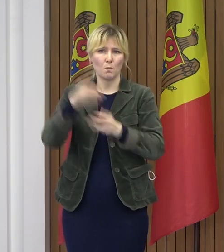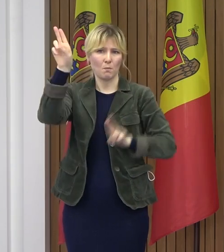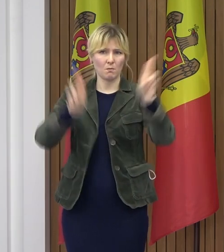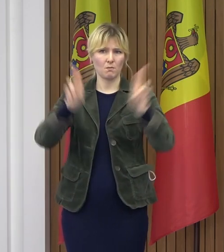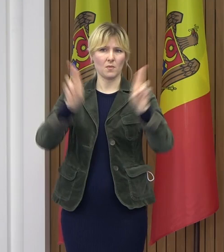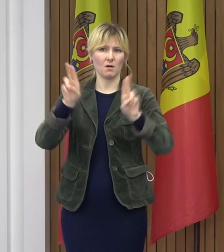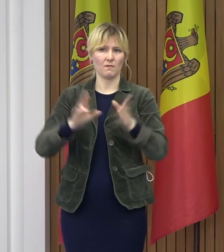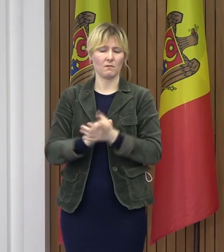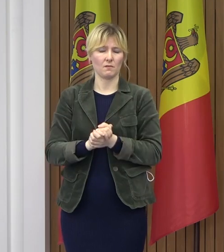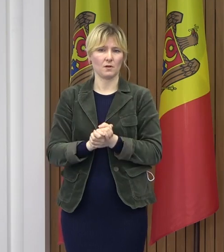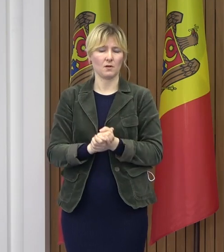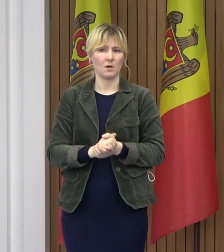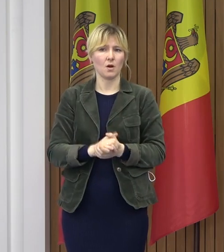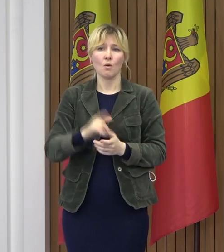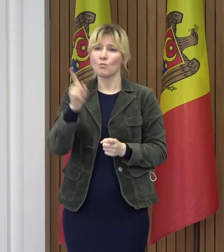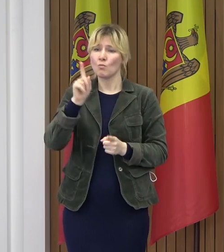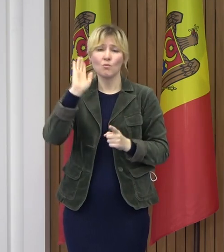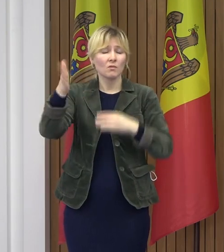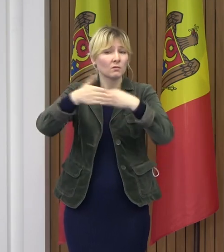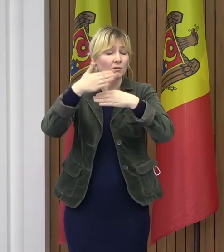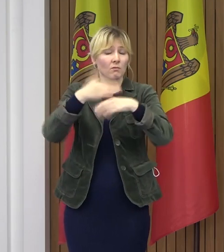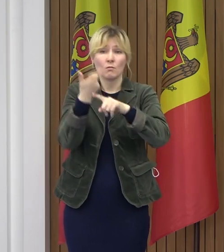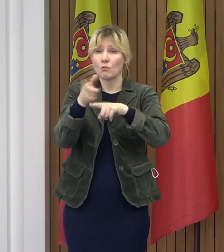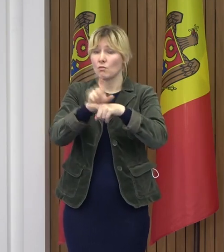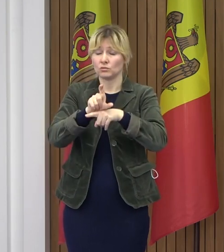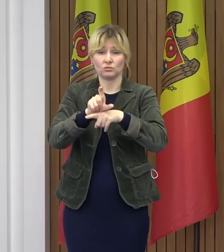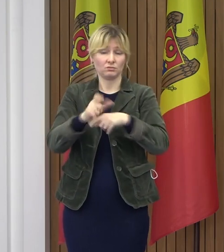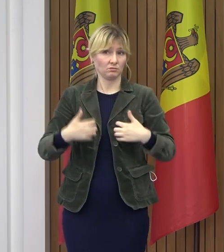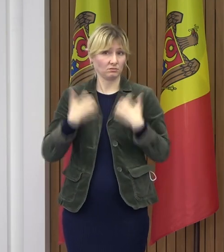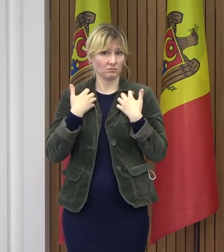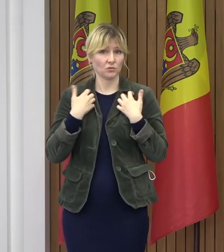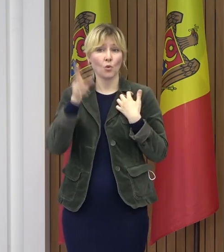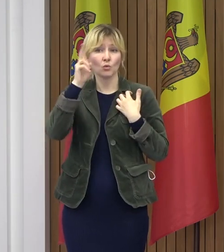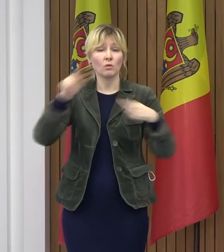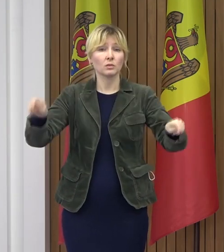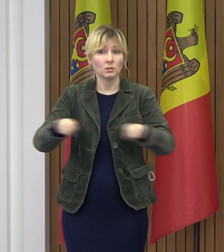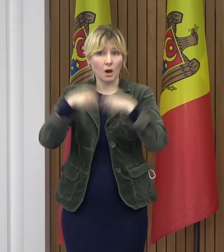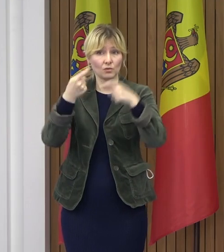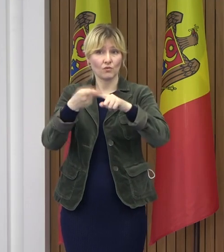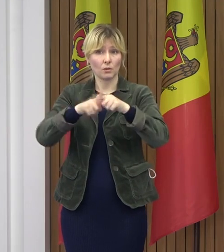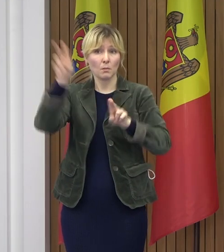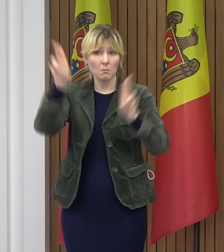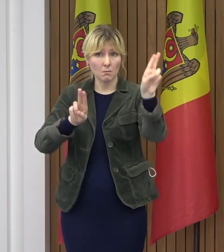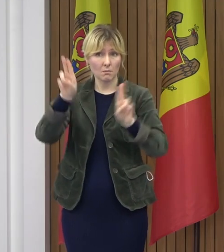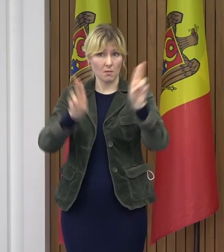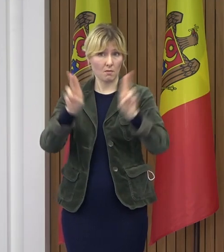repercursiuni foarte dure pentru cei care vor încălca aceste restricții.